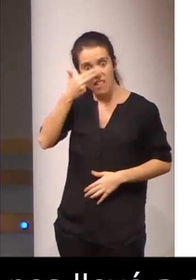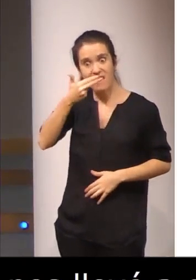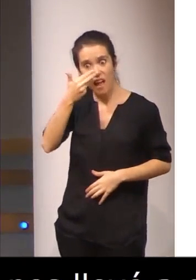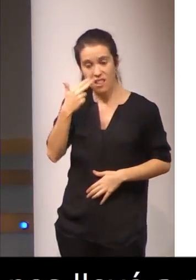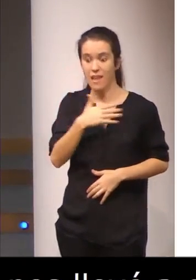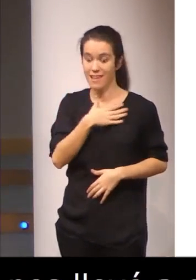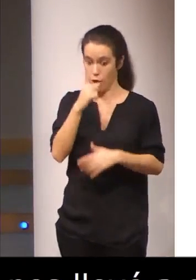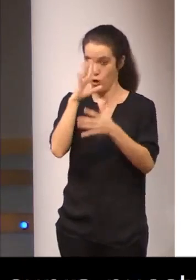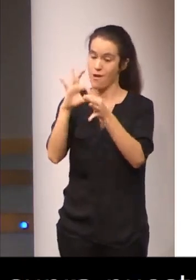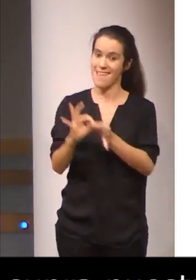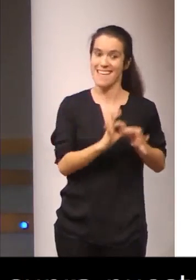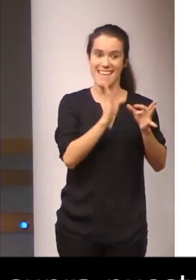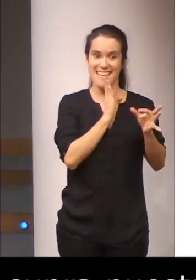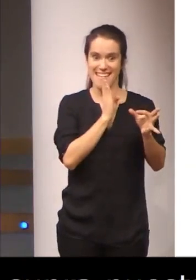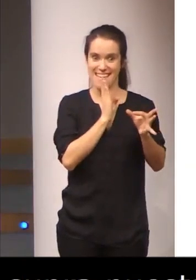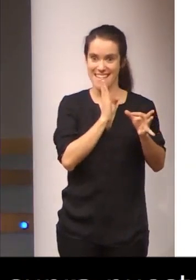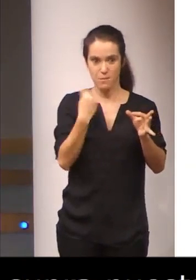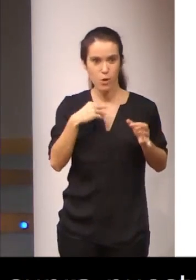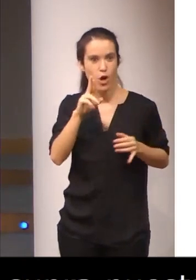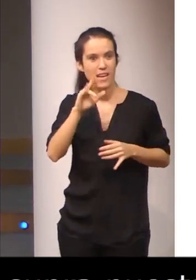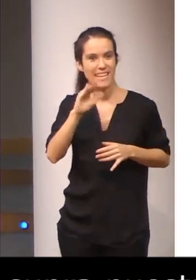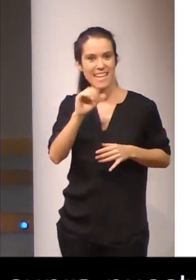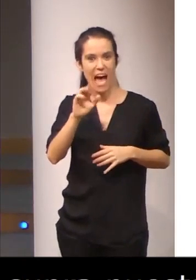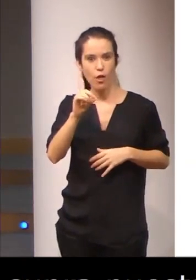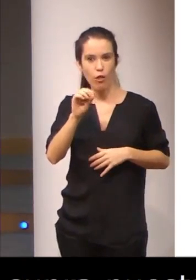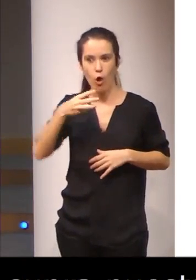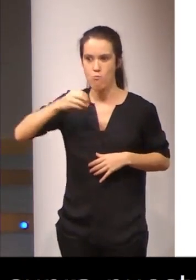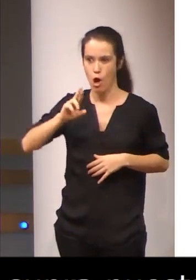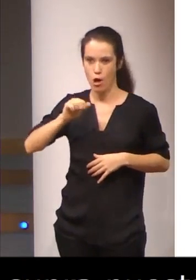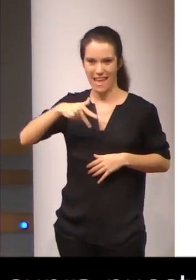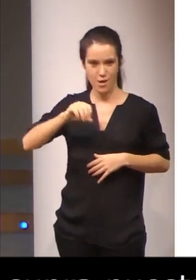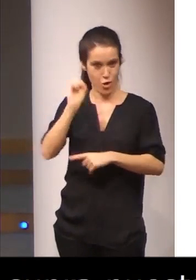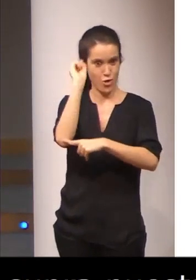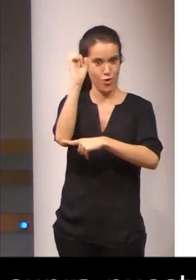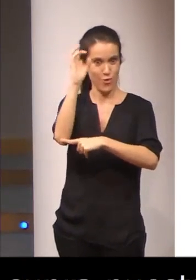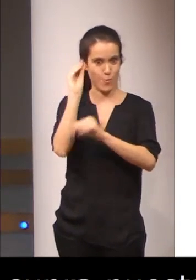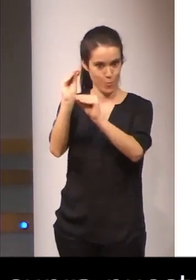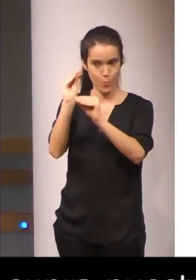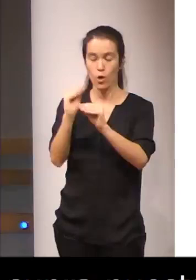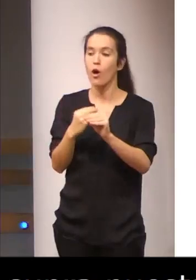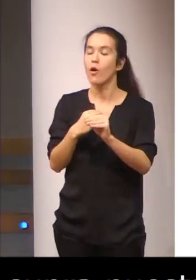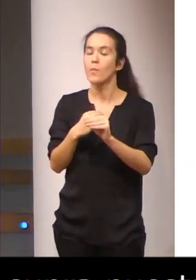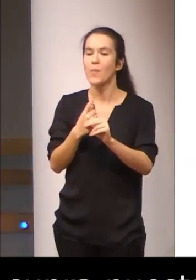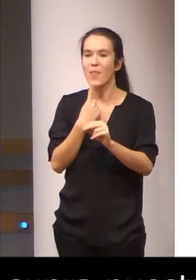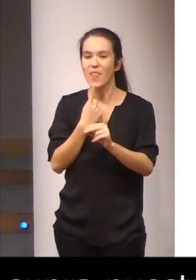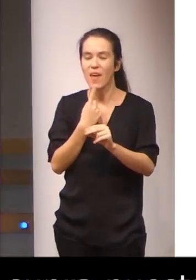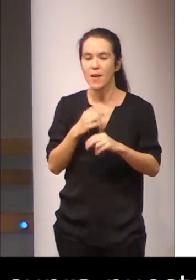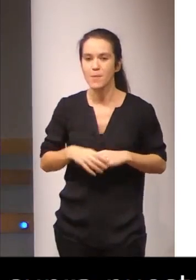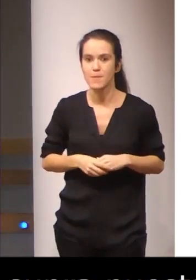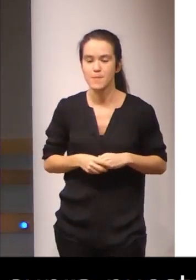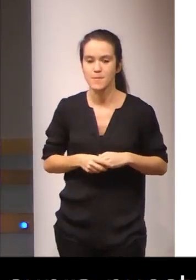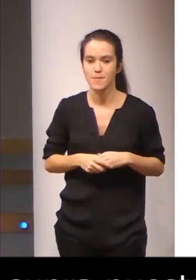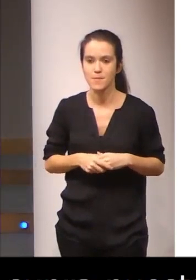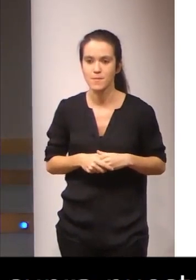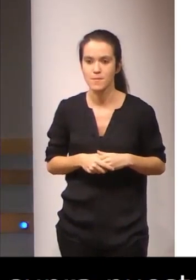lo anterior, con lo expuesto por Ricardo Moreno, en el que señala, en su intervención, que